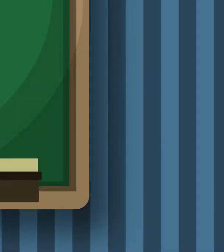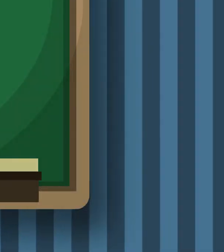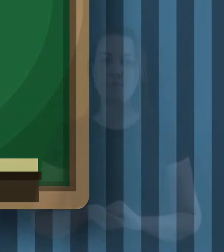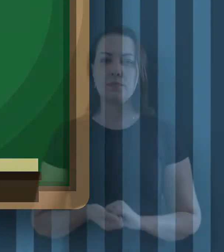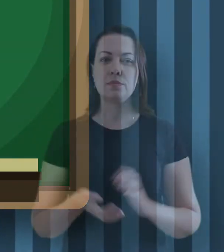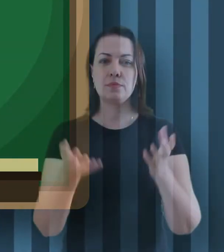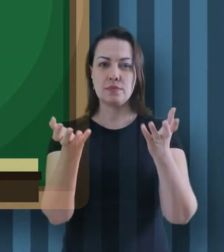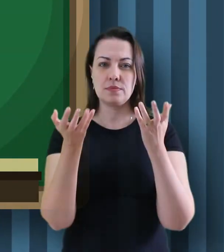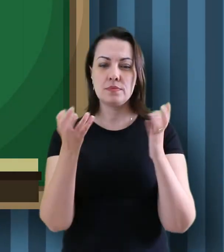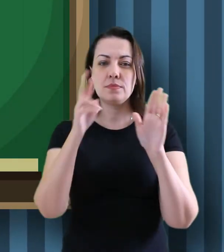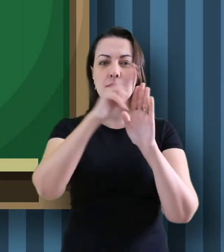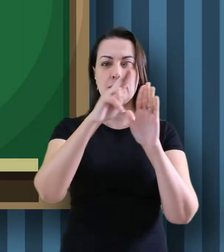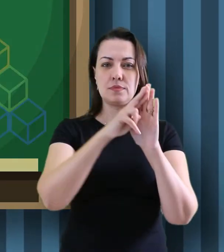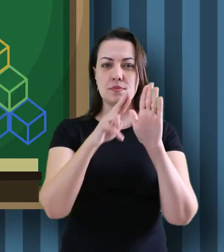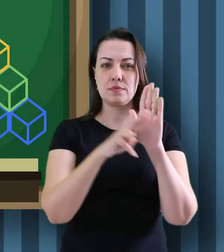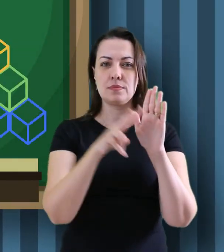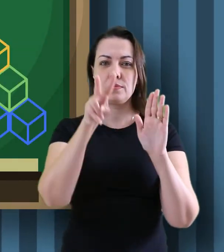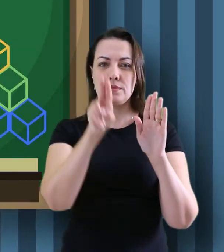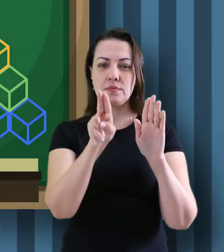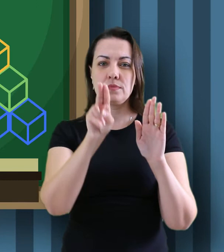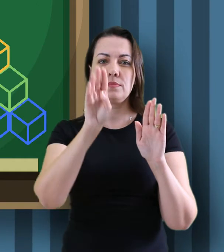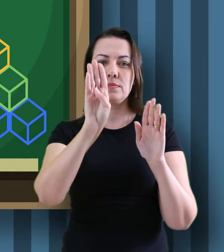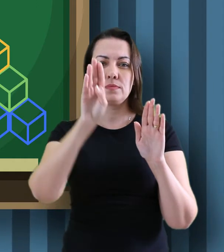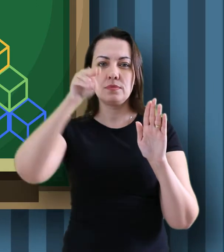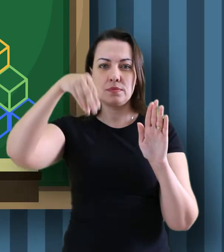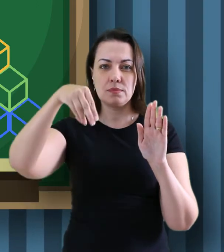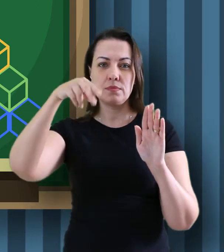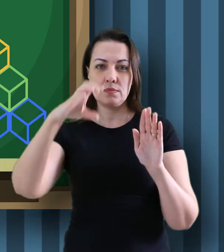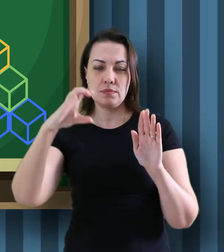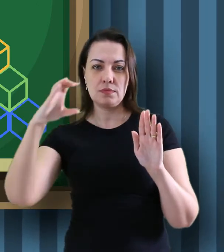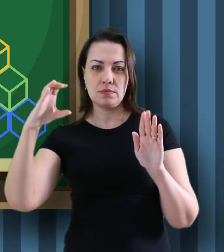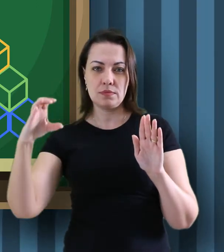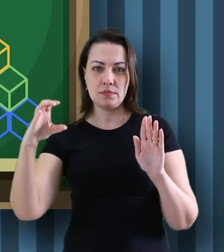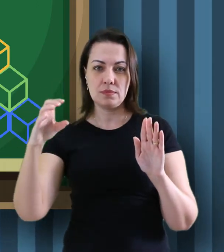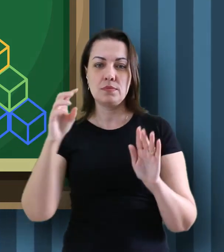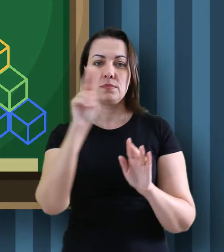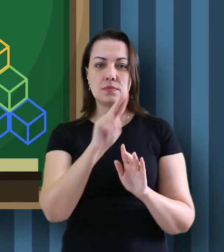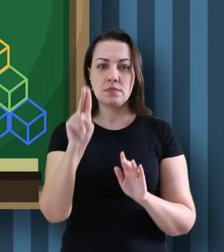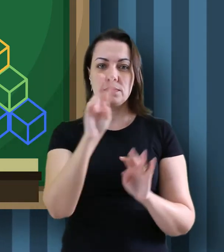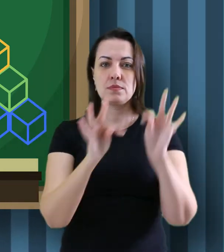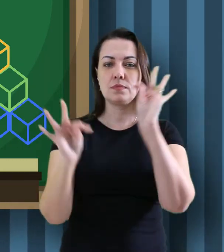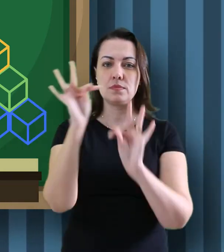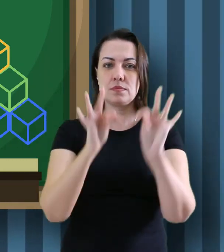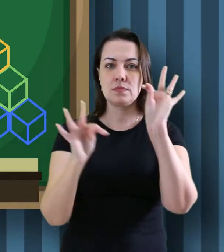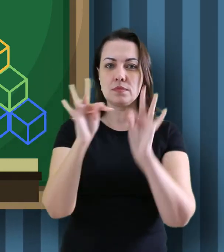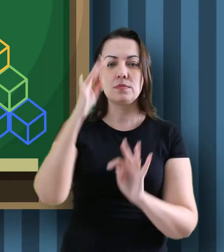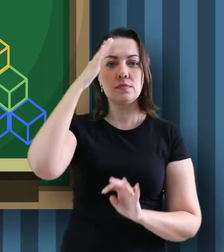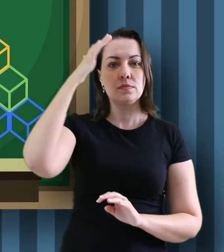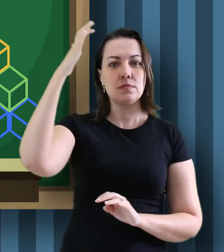Buscando alinhar nossos trabalhos com as exigências da BNCC no uso de tecnologias e na reflexão